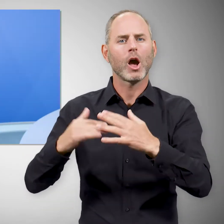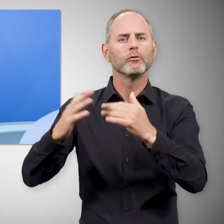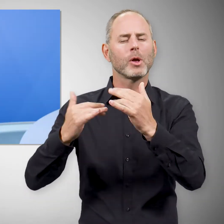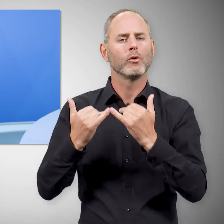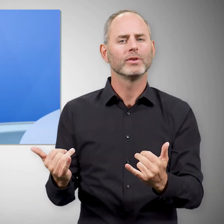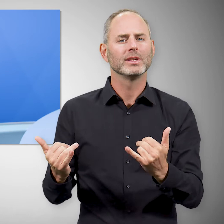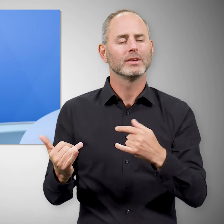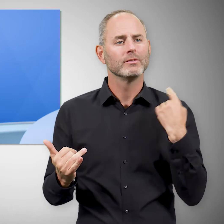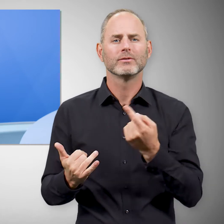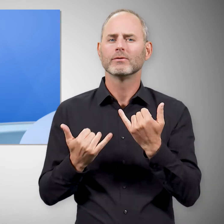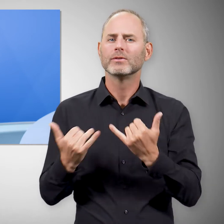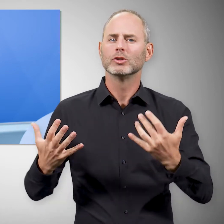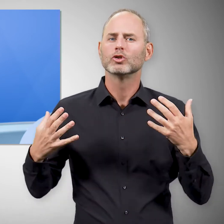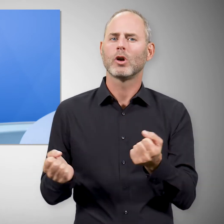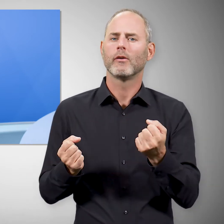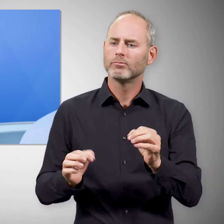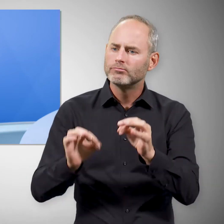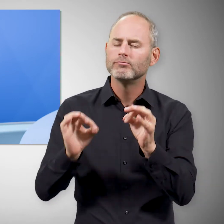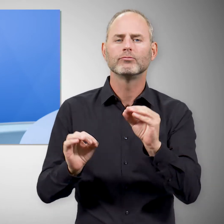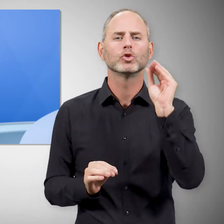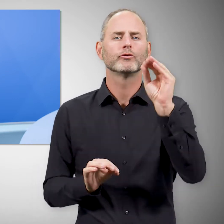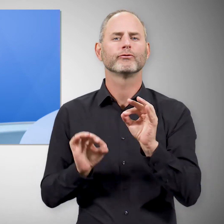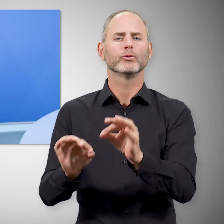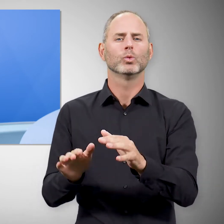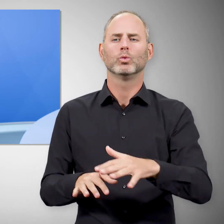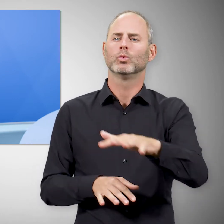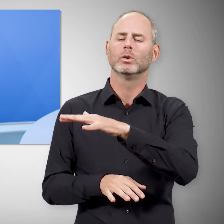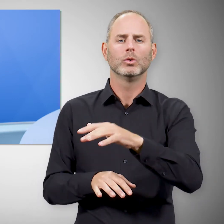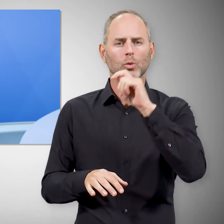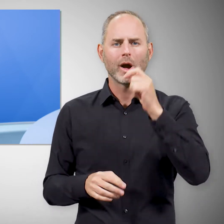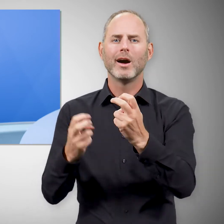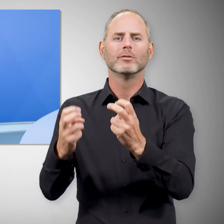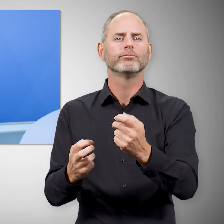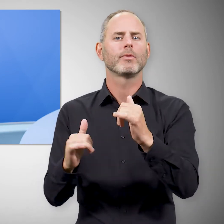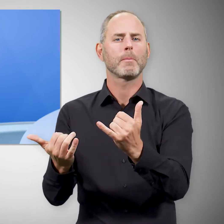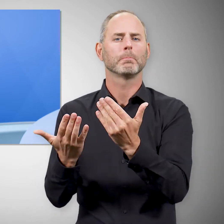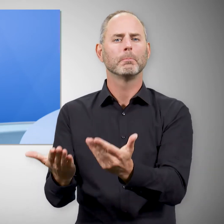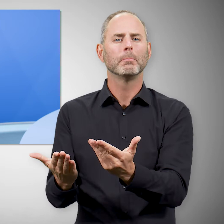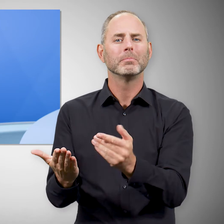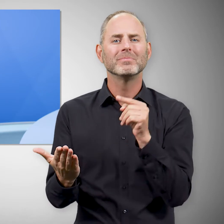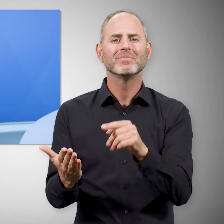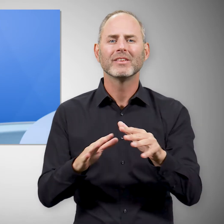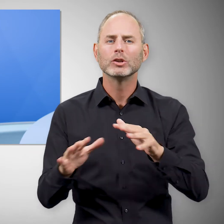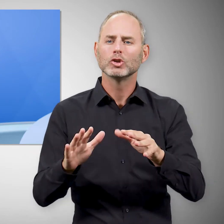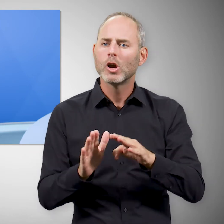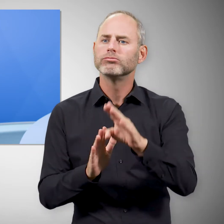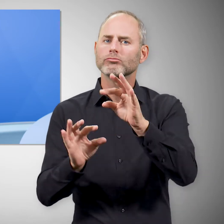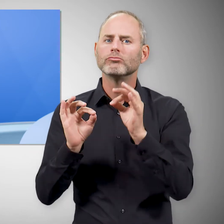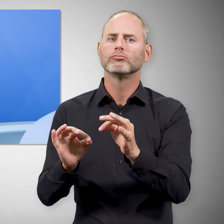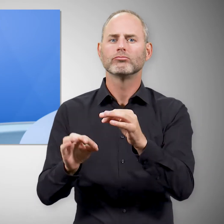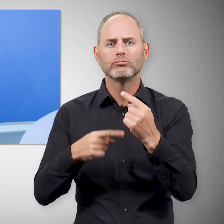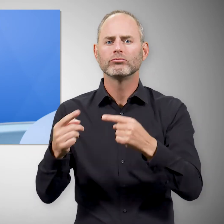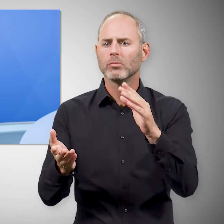werden? Wie schaffen wir das, dass es eine gute Zukunft gibt für diejenigen, die in der Ukraine leben, dass die Wirtschaft wieder wächst und das alles